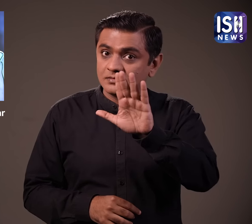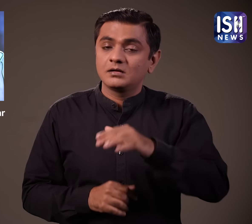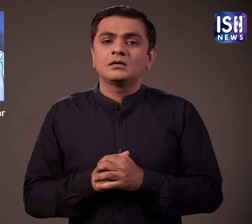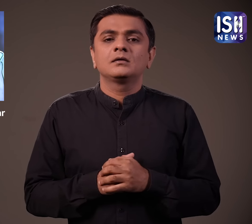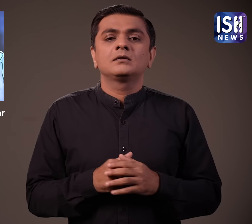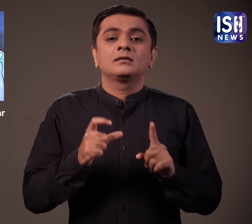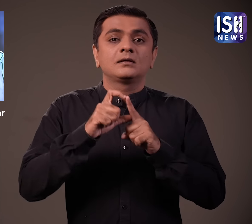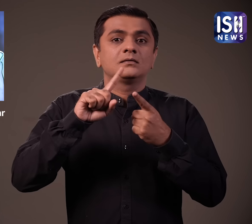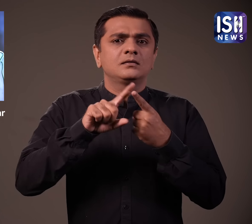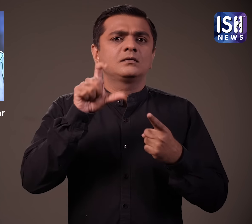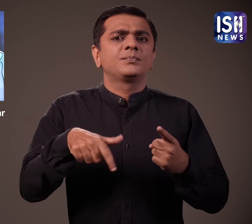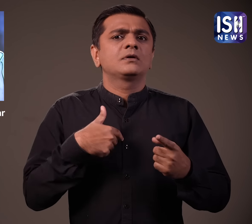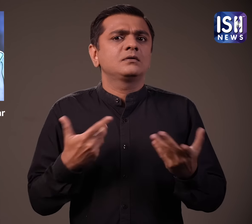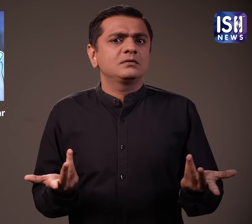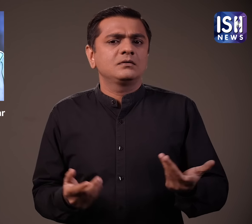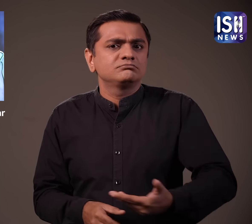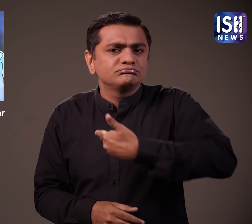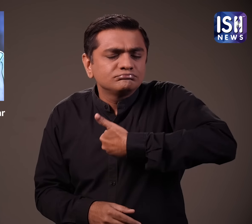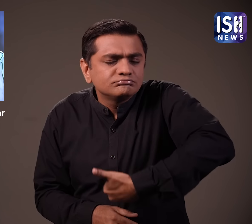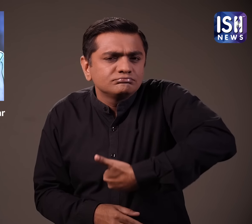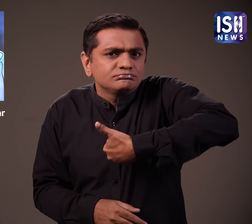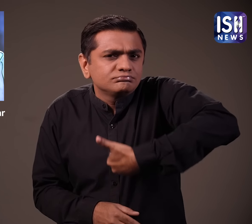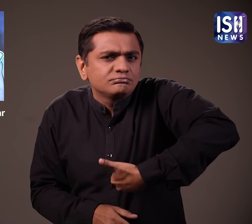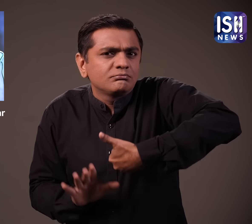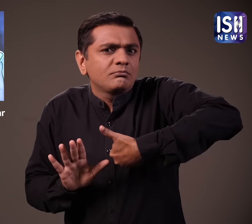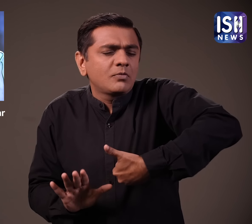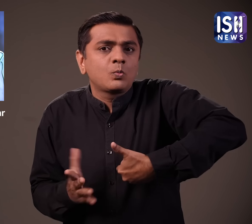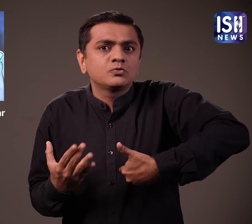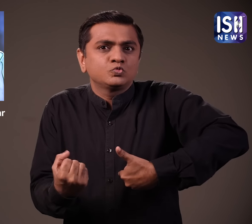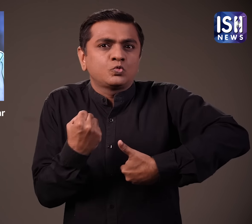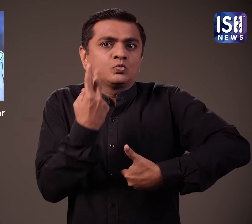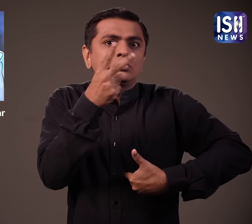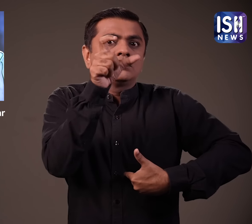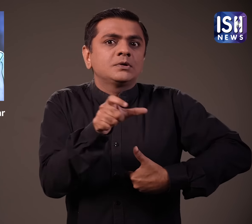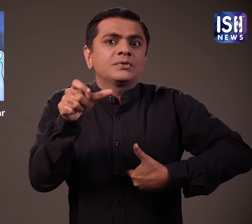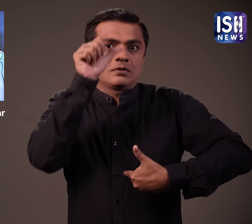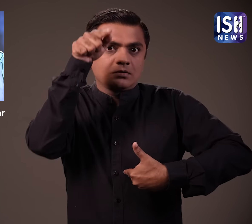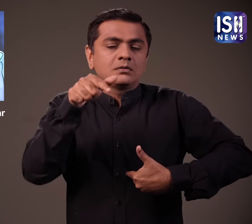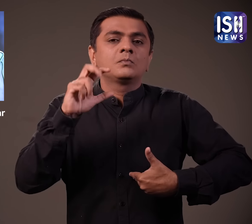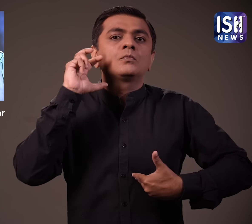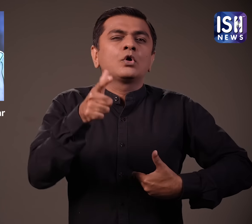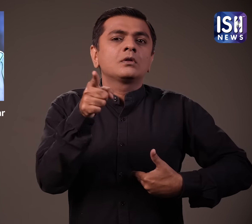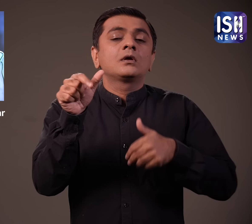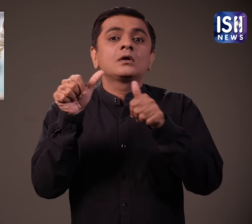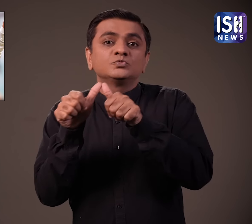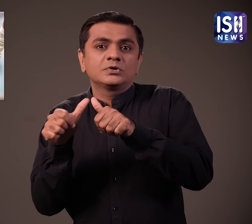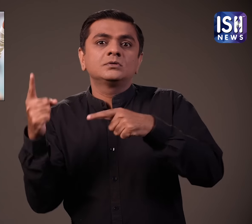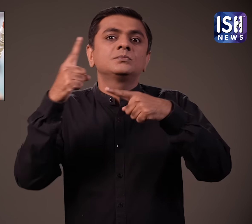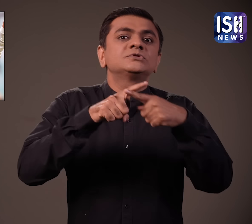मैं कप्तान था, मैं साउधानी से खेल रहा था और आउट नहीं होने की कोशिश कर रहा था क्योंकि अश्विन और जडेजा